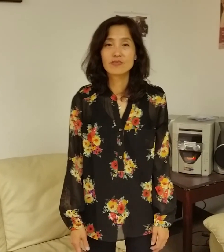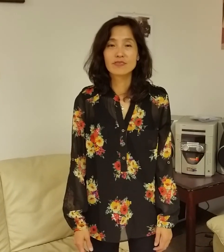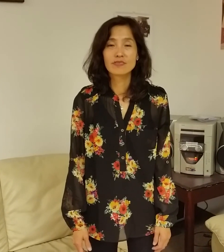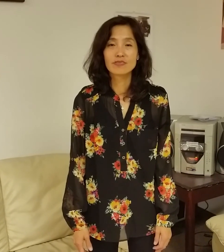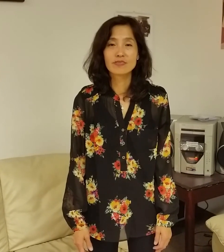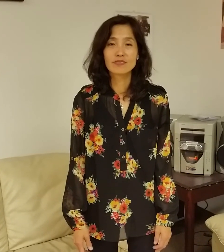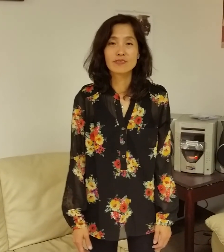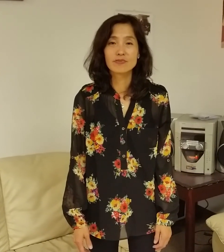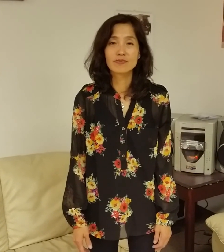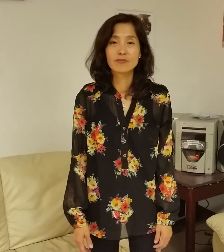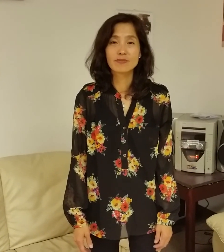나를